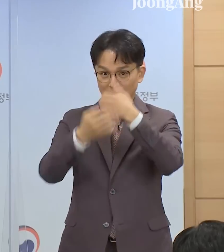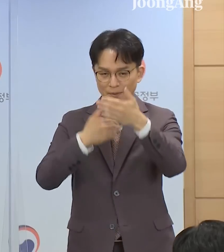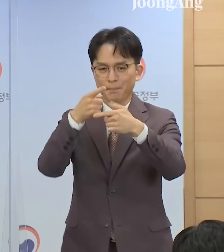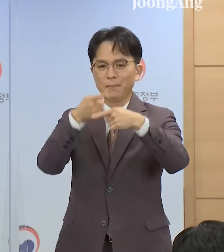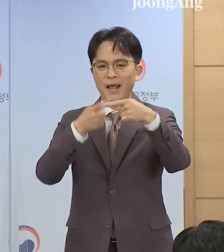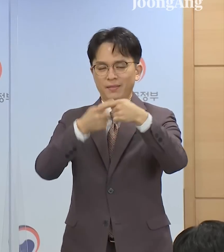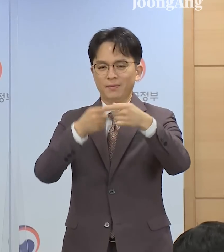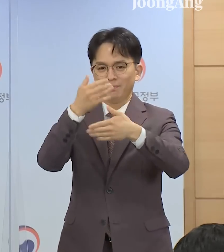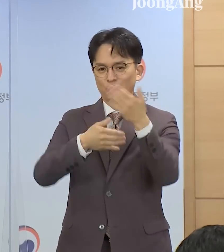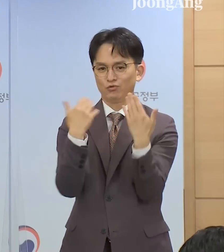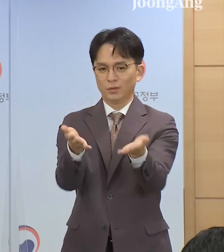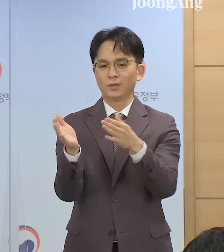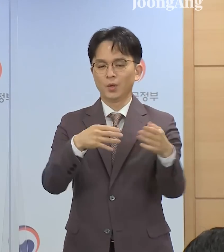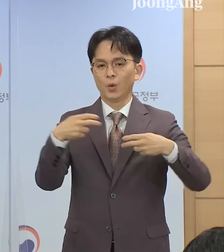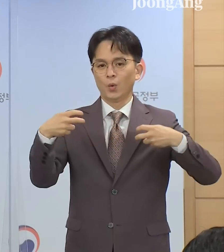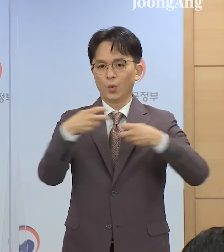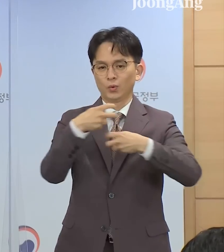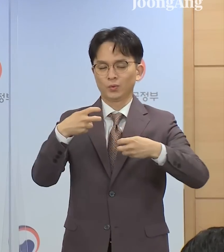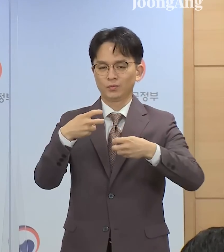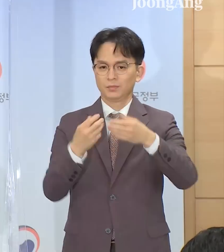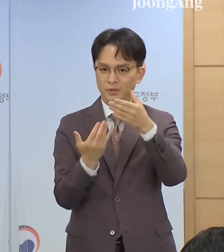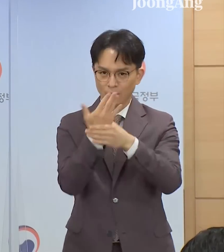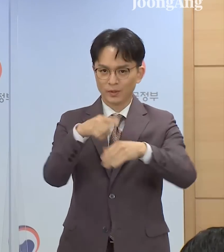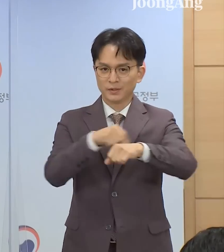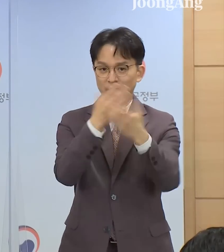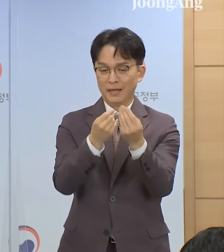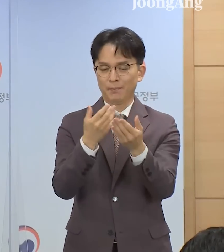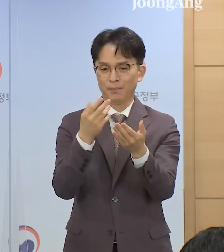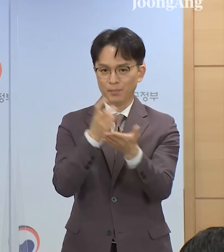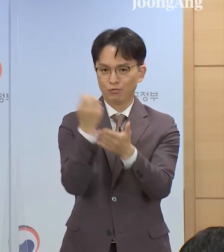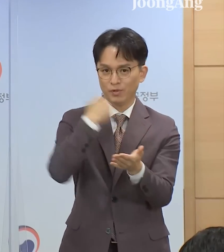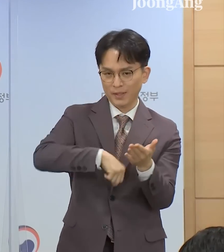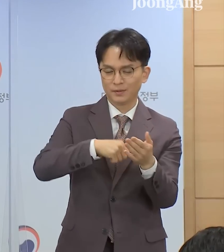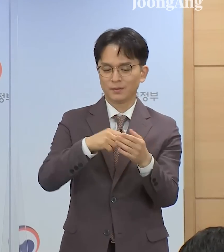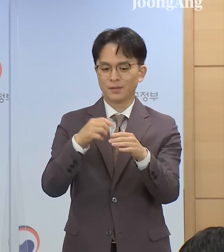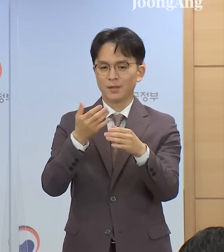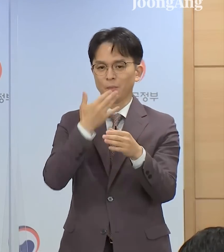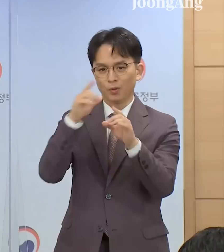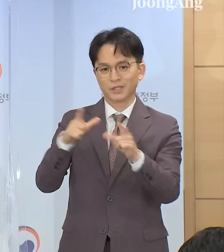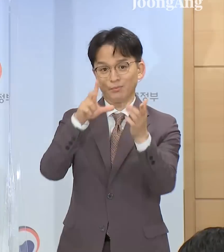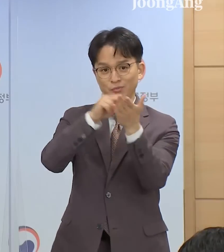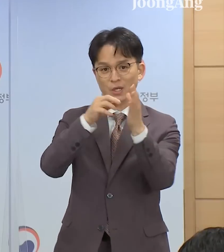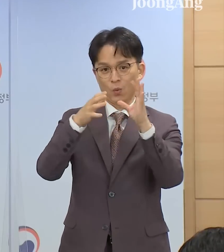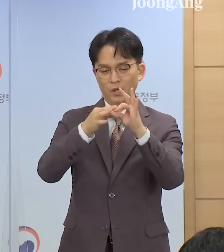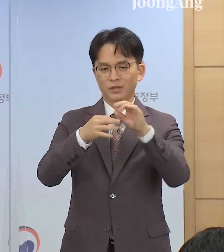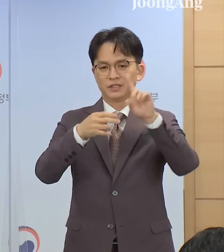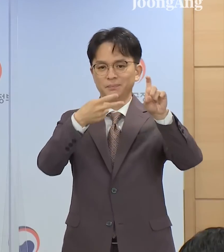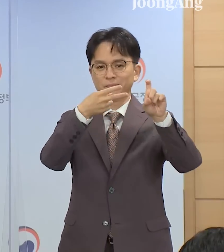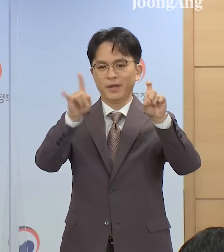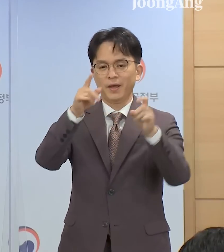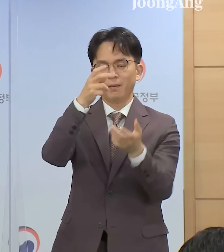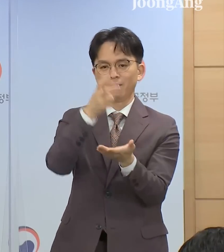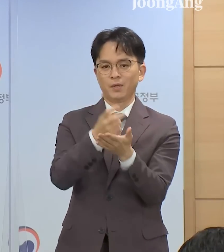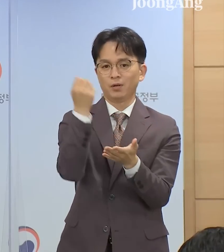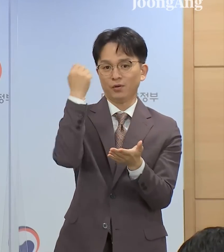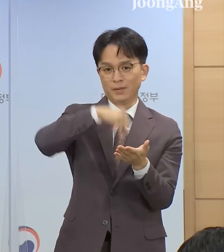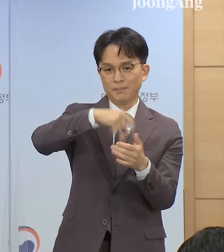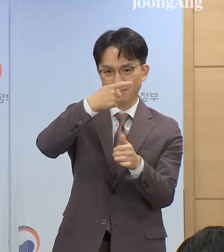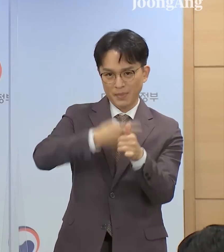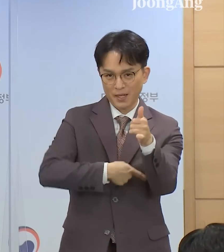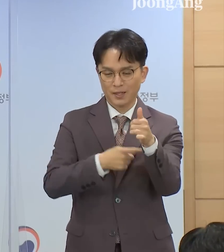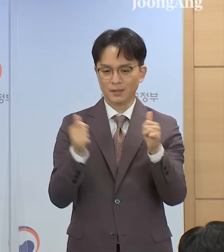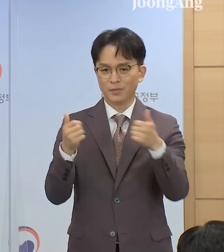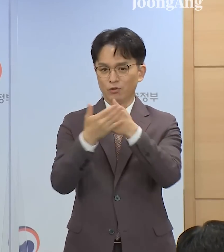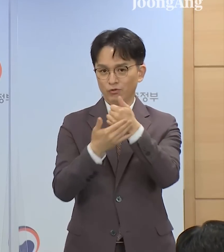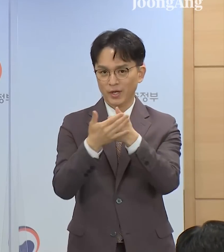교통사고처리특례법 위반, 도로교통법 위반 등 서민생활과 밀접한 10개 법령을 위반하여 집행유예 또는